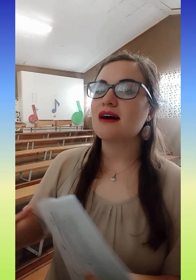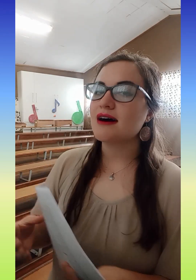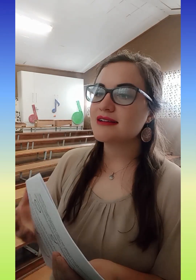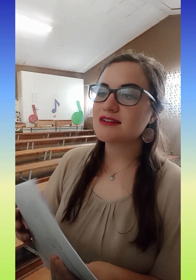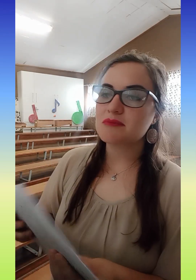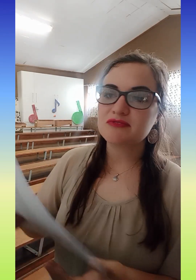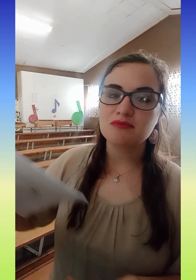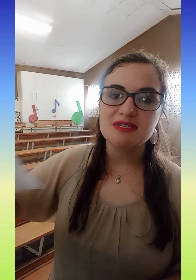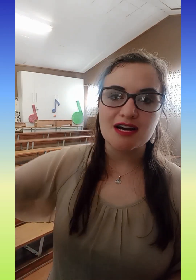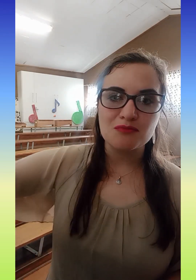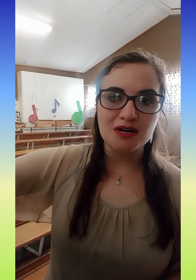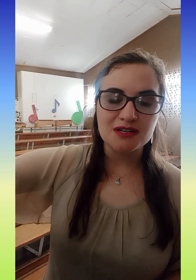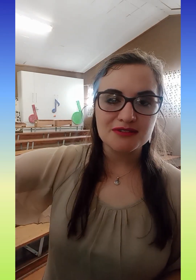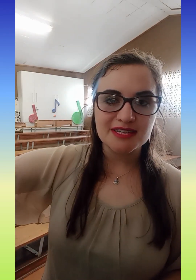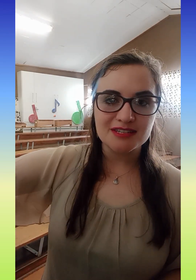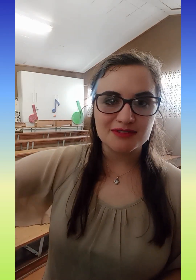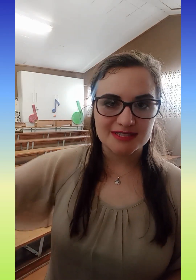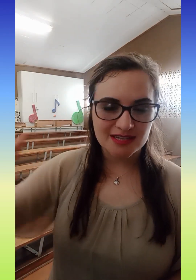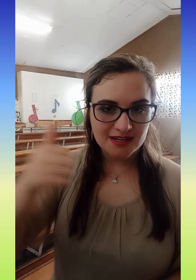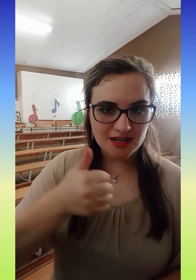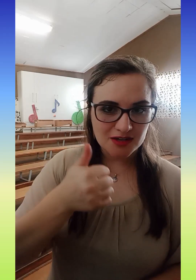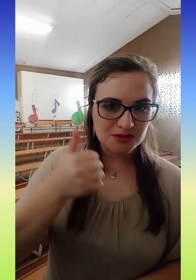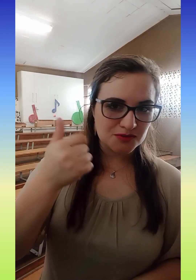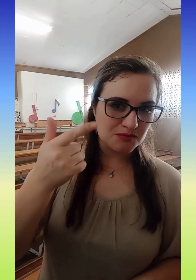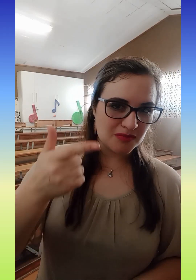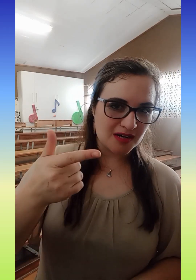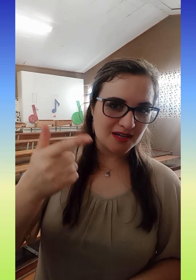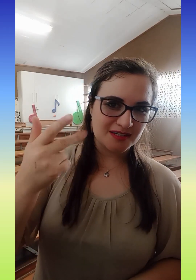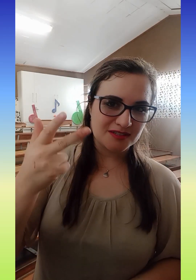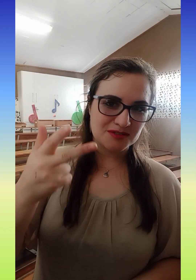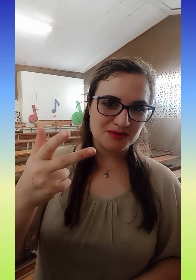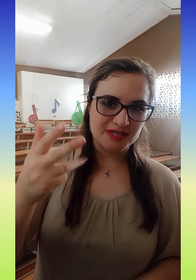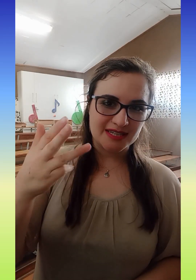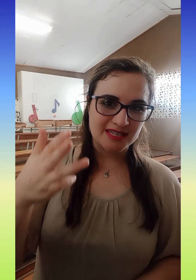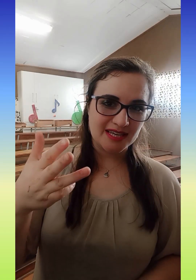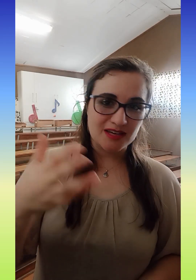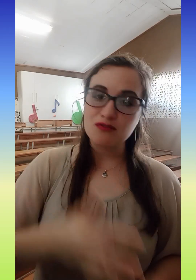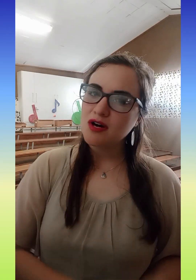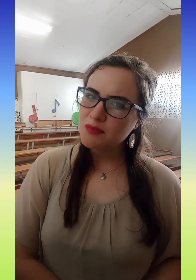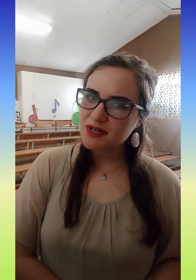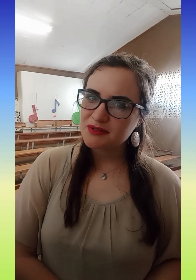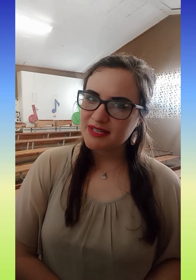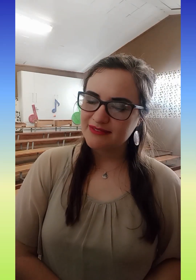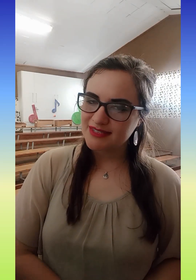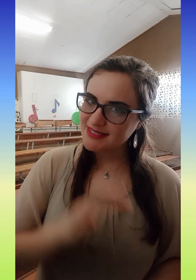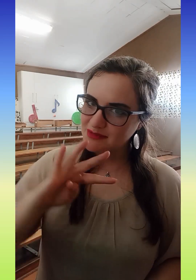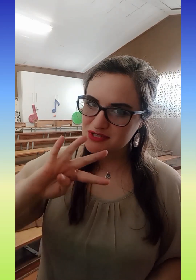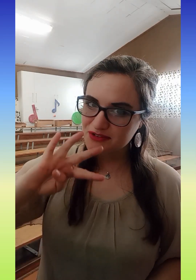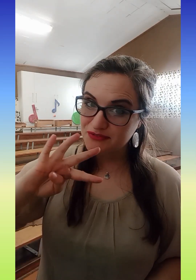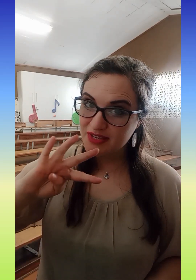een ander naampie vir hom is een ou magrooikie noot. Ouma grooikie of opa grooikie, want dit taal ons na vier.